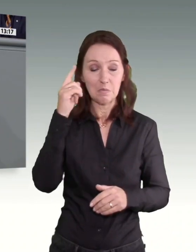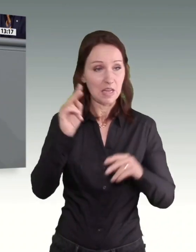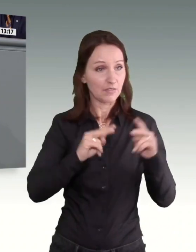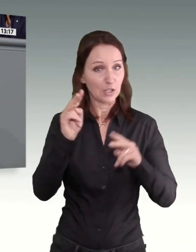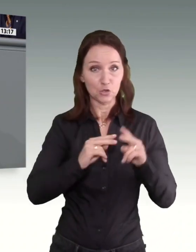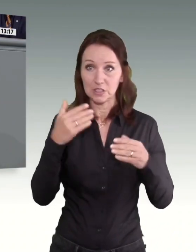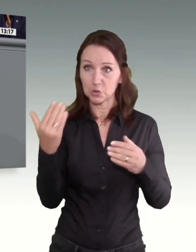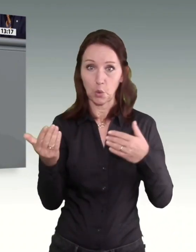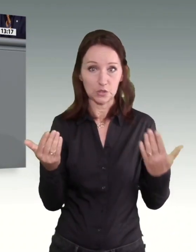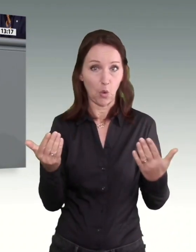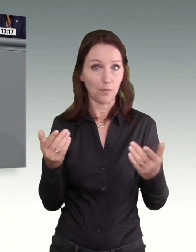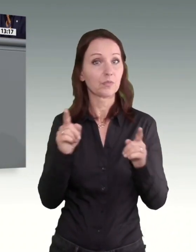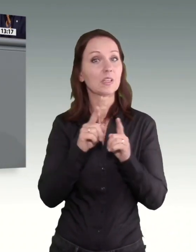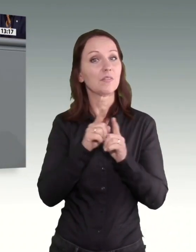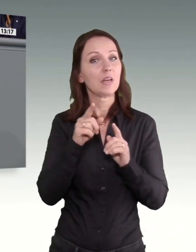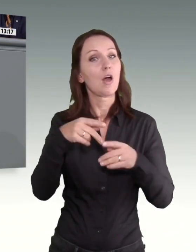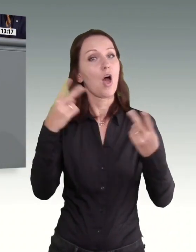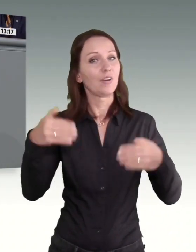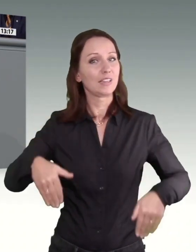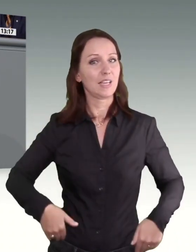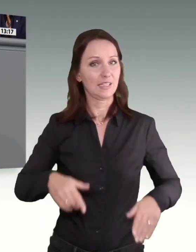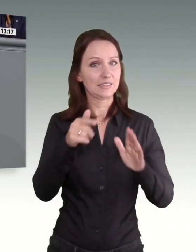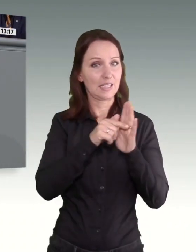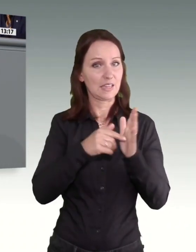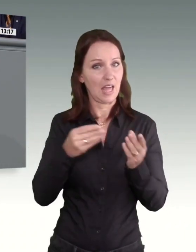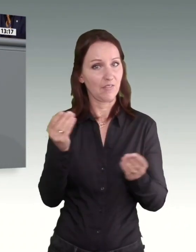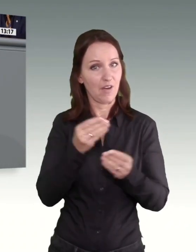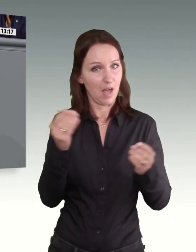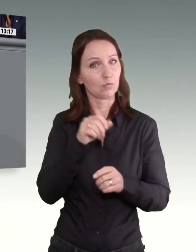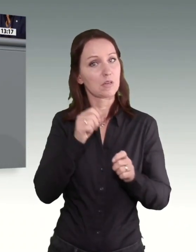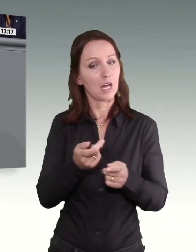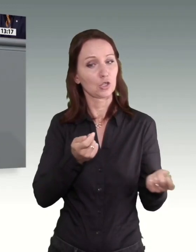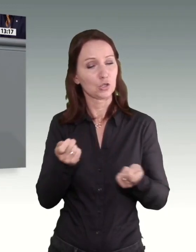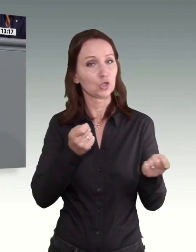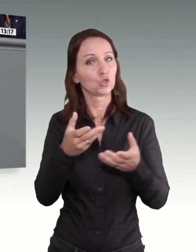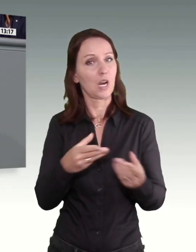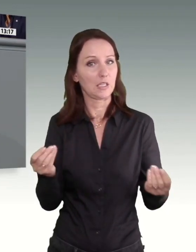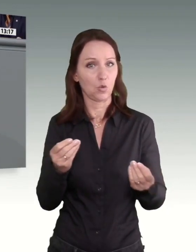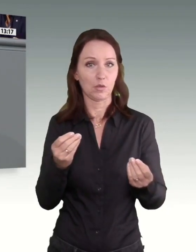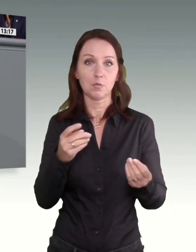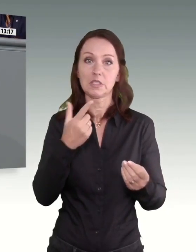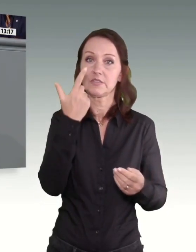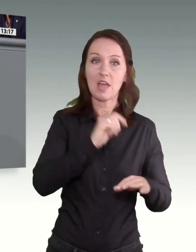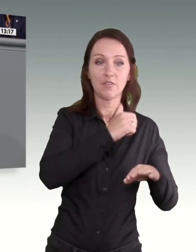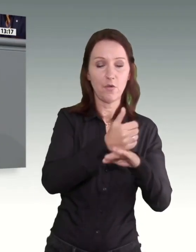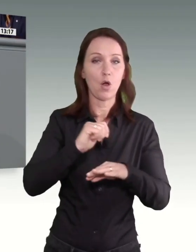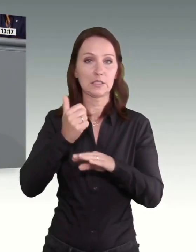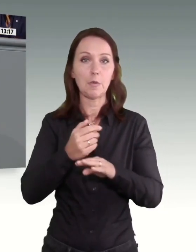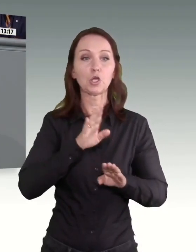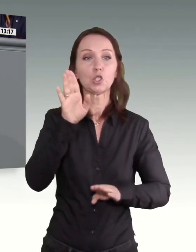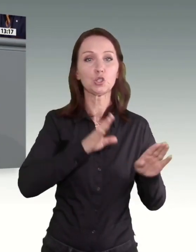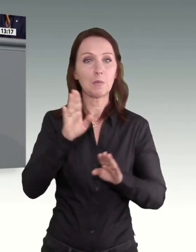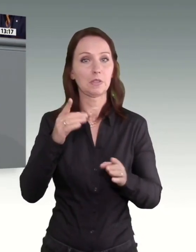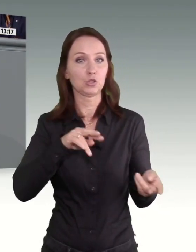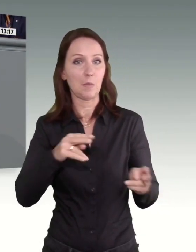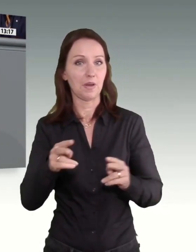öffentlichen Dienst, eine Schlichtung mit zwei Vorsitzenden mit alternierender Stichstimme greifen. Oder ein Losverfahren, wie es im angesächsischen